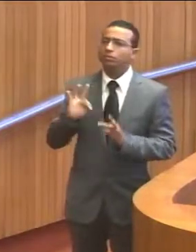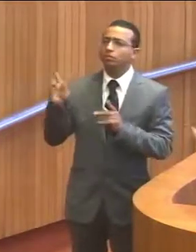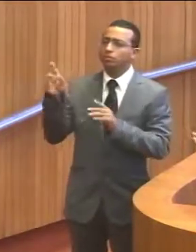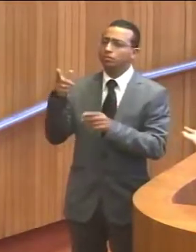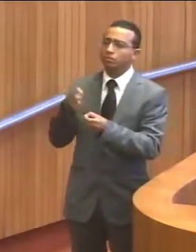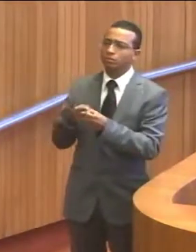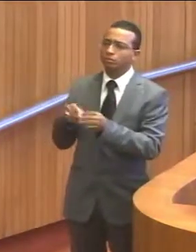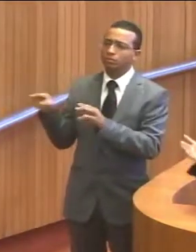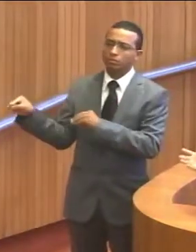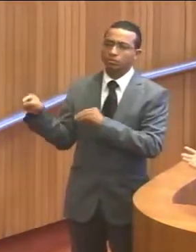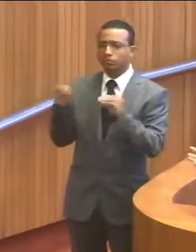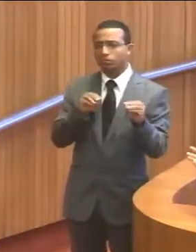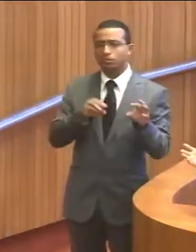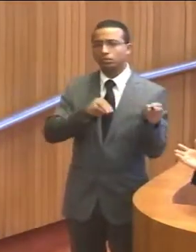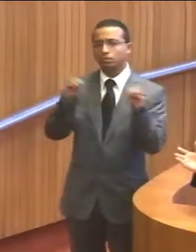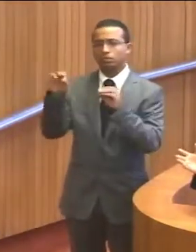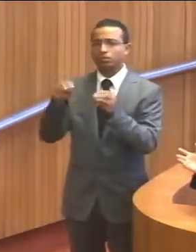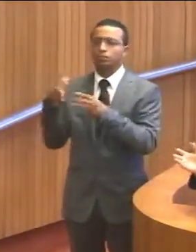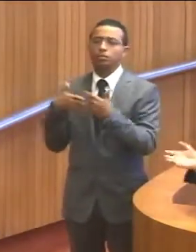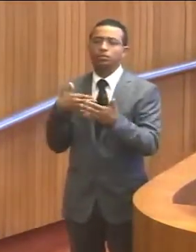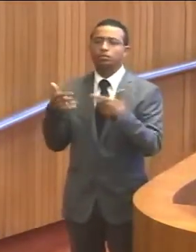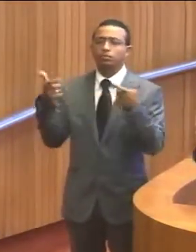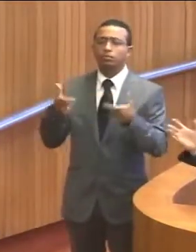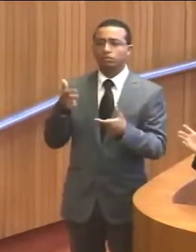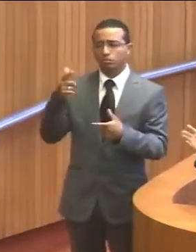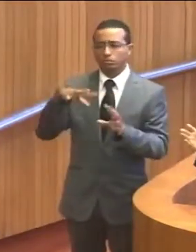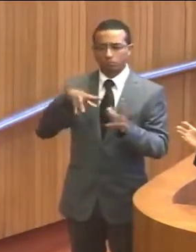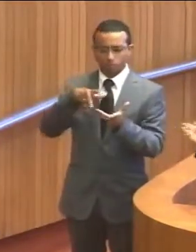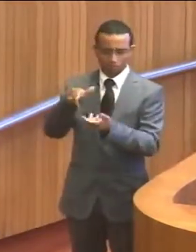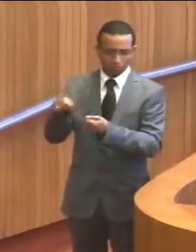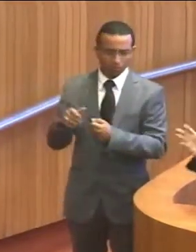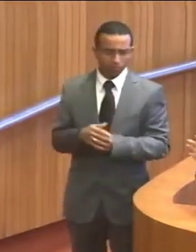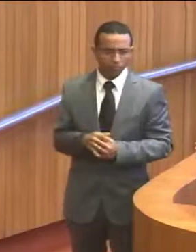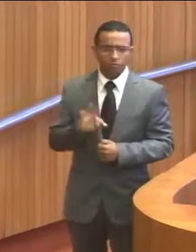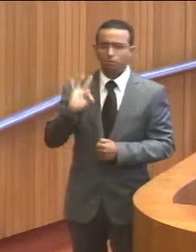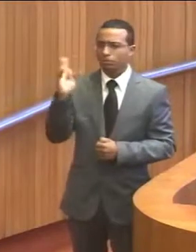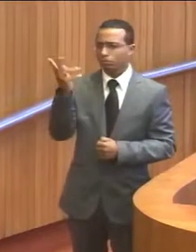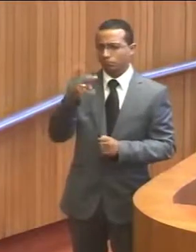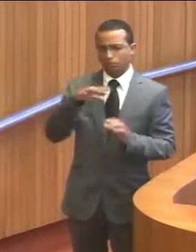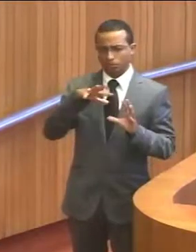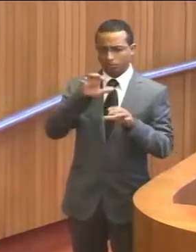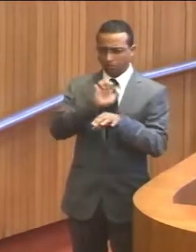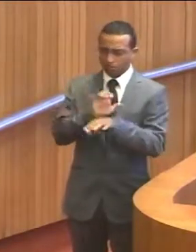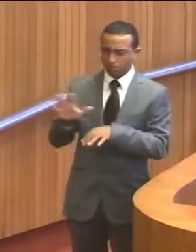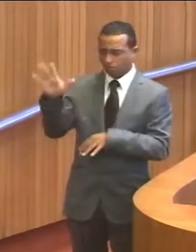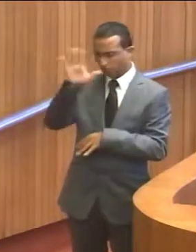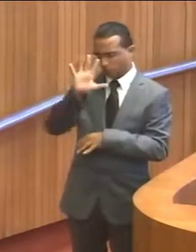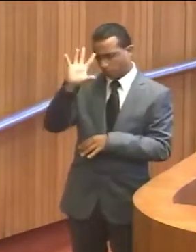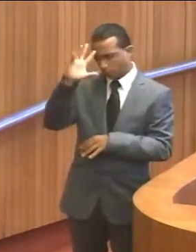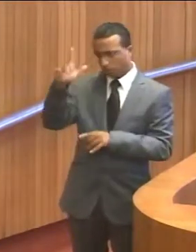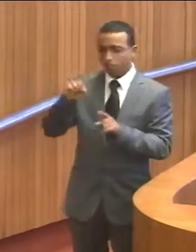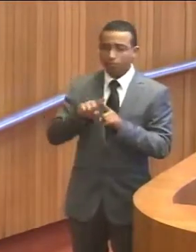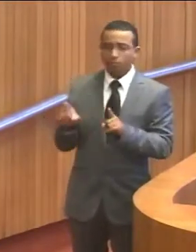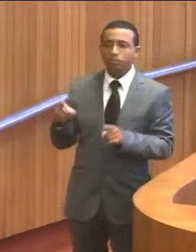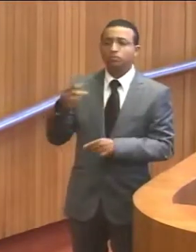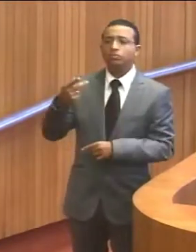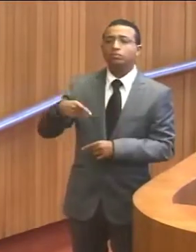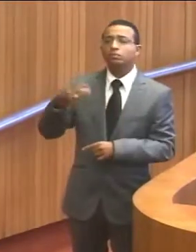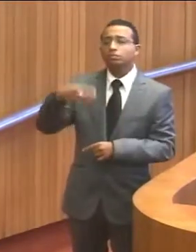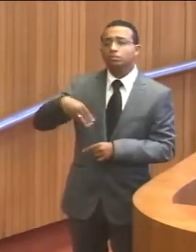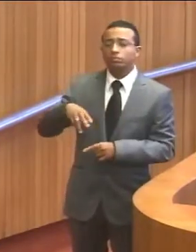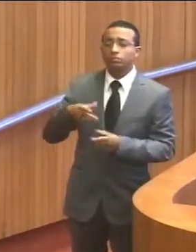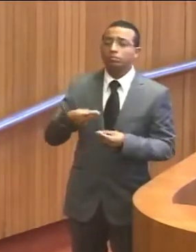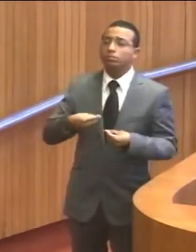as cidades, de todos os campos, para qualquer lugar do mundo. Isso é normal. Em todos os Estados isso acontece, só que o Maranhão é o maior